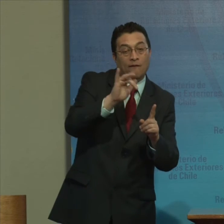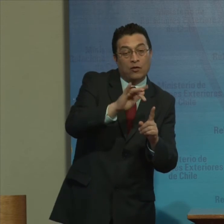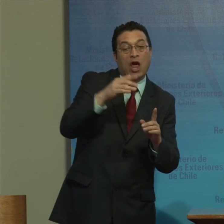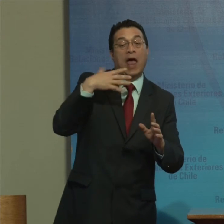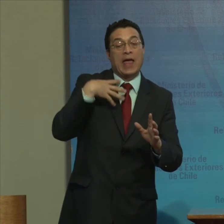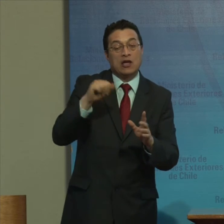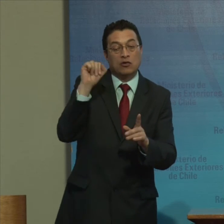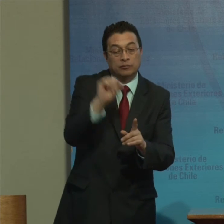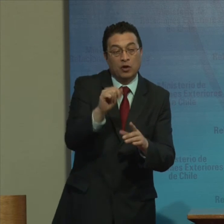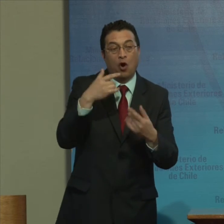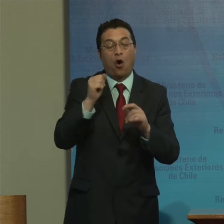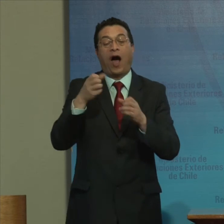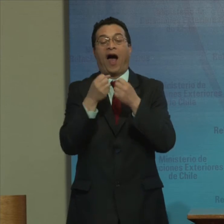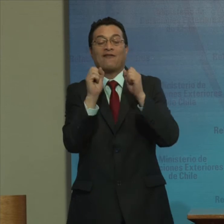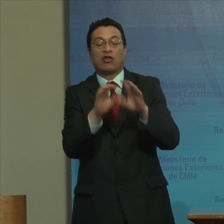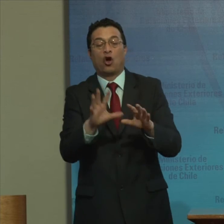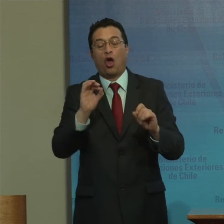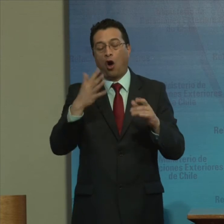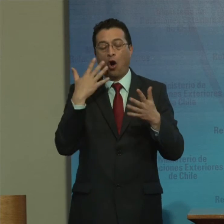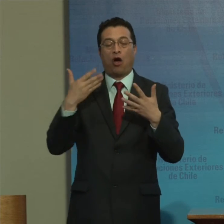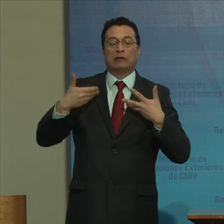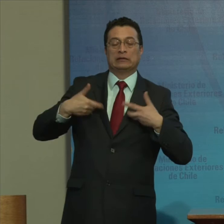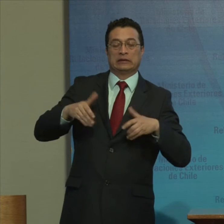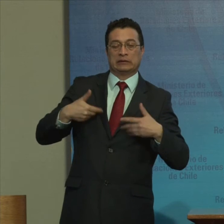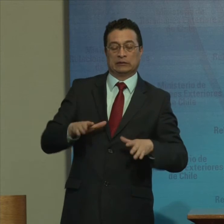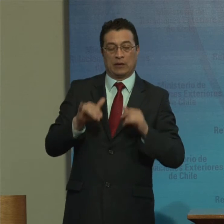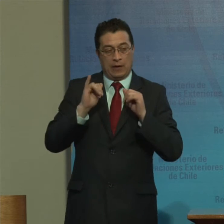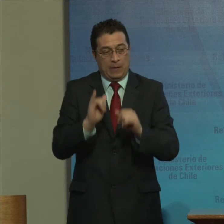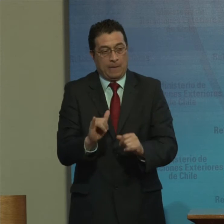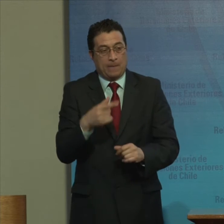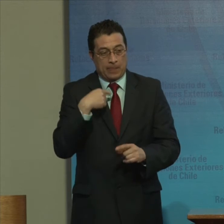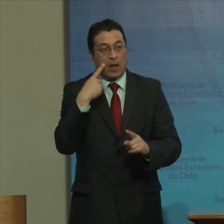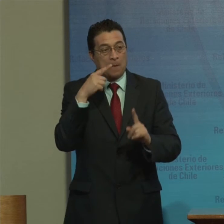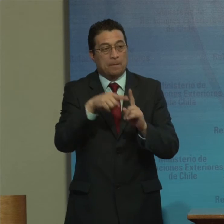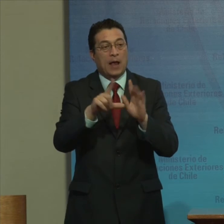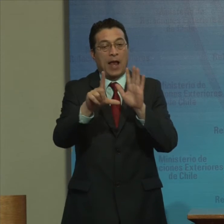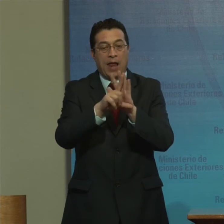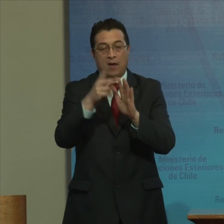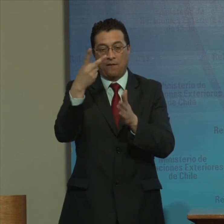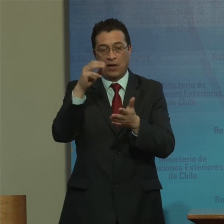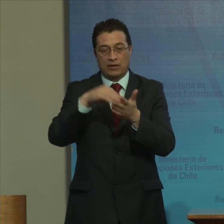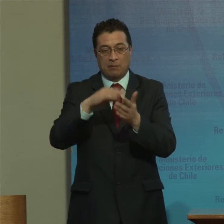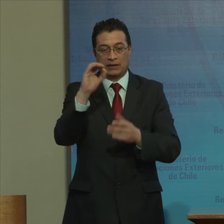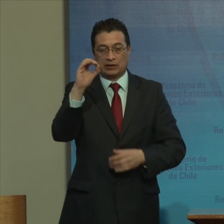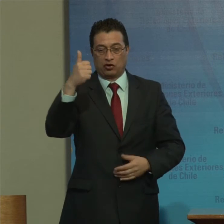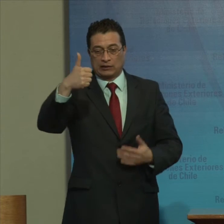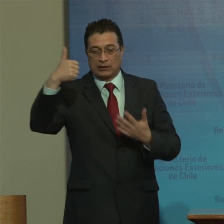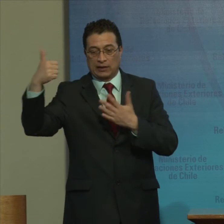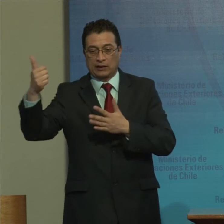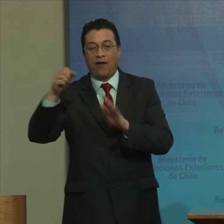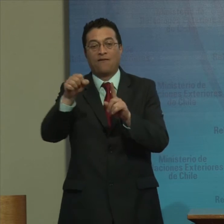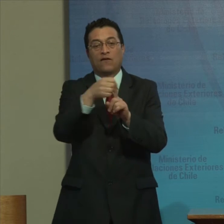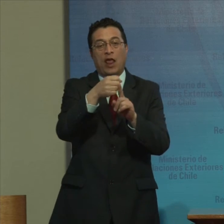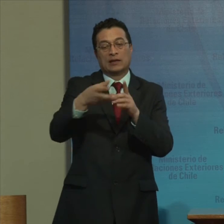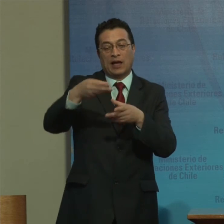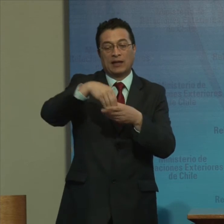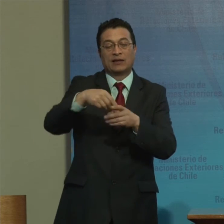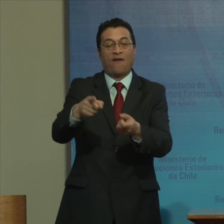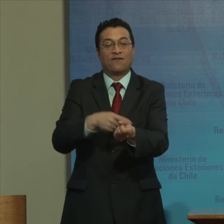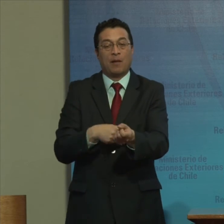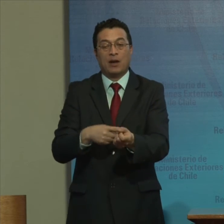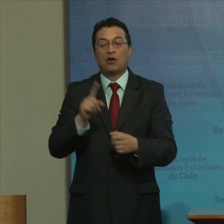Abandono Y negligencia Al respecto Cabe señalar Que la ley 20.066 De violencia intrafamiliar